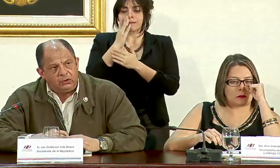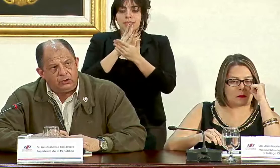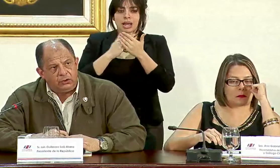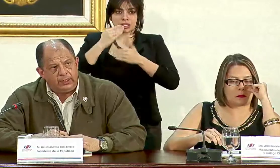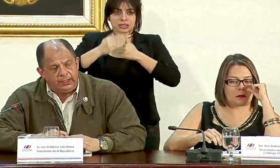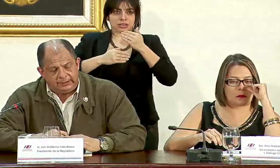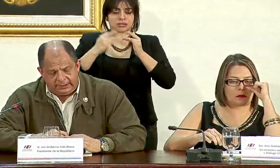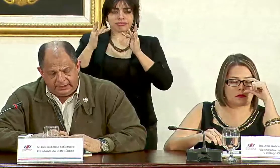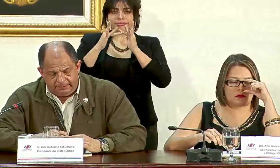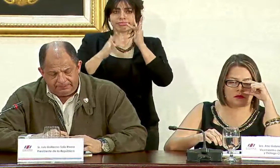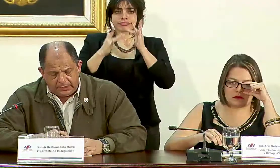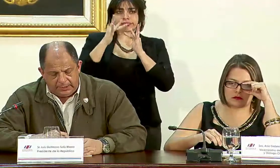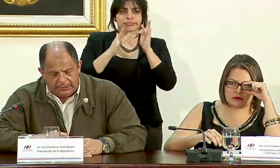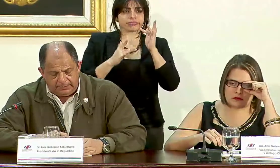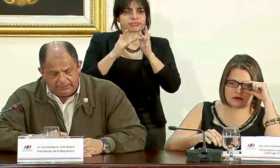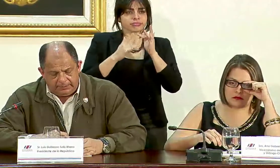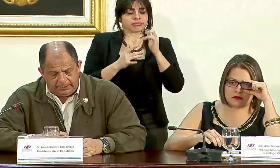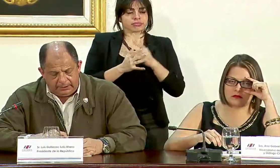con